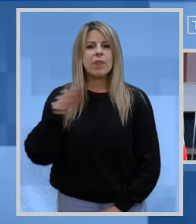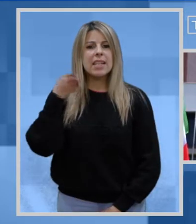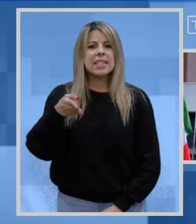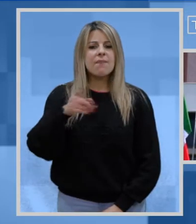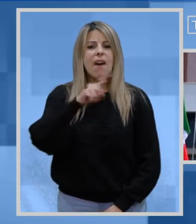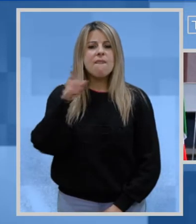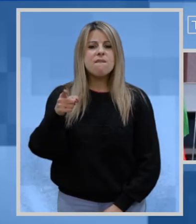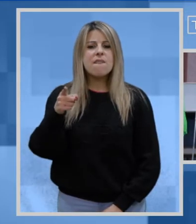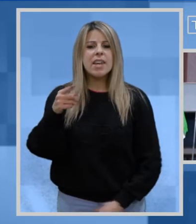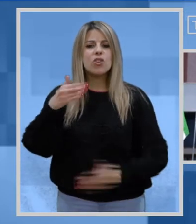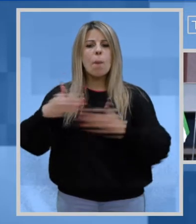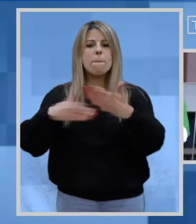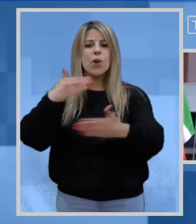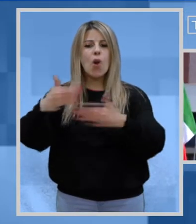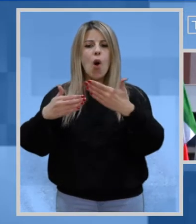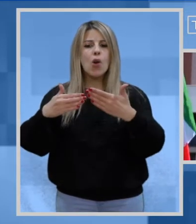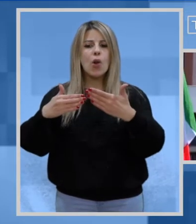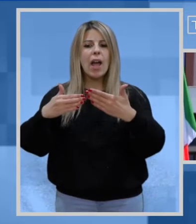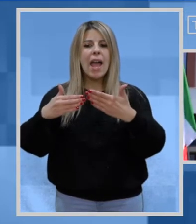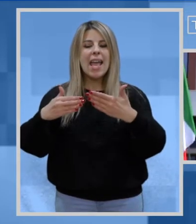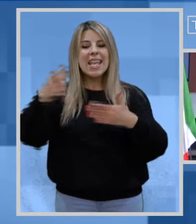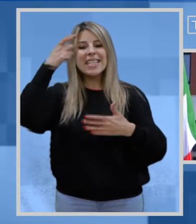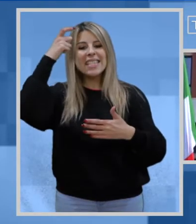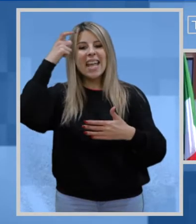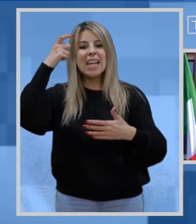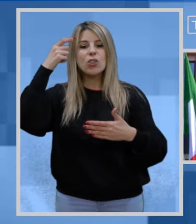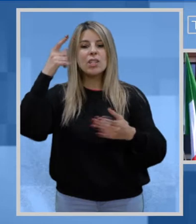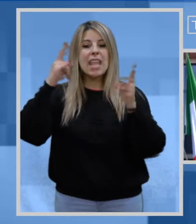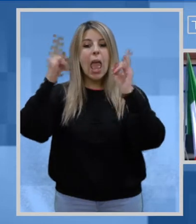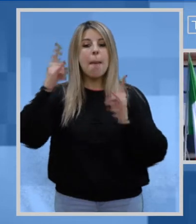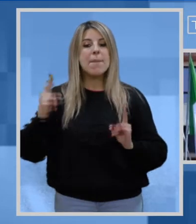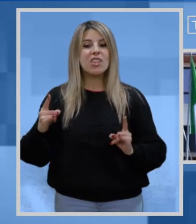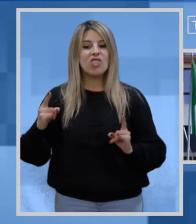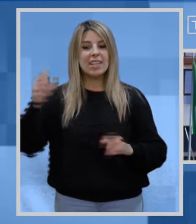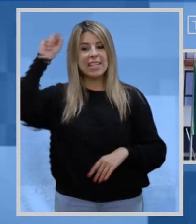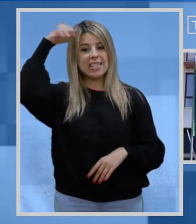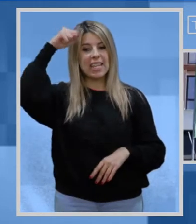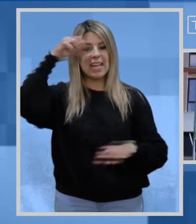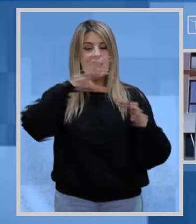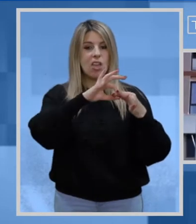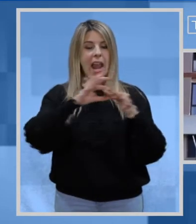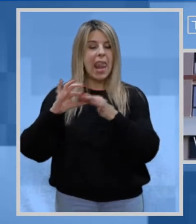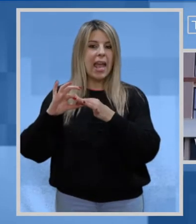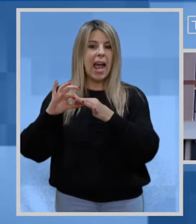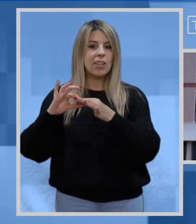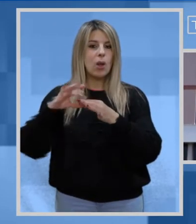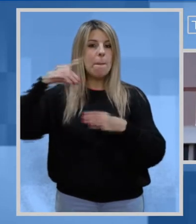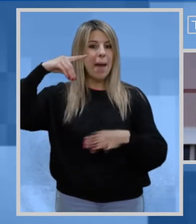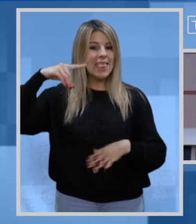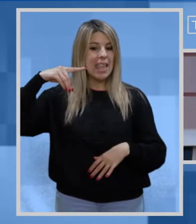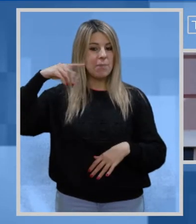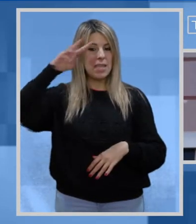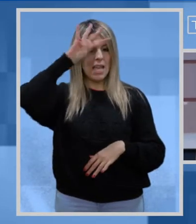Si va verso una proroga dello stato di emergenza nell'isola legato alla pandemia